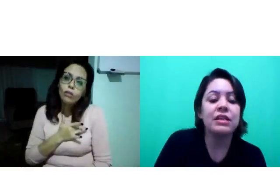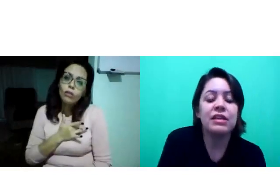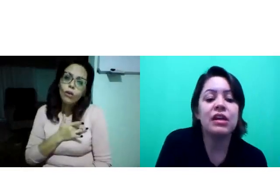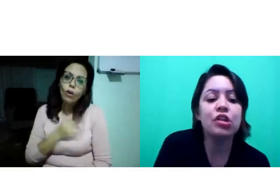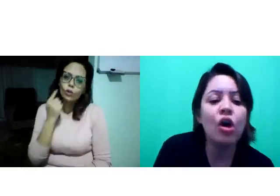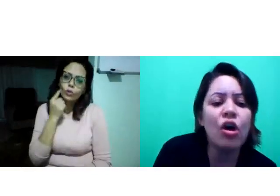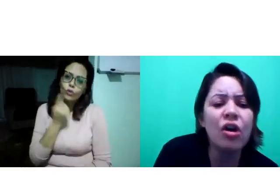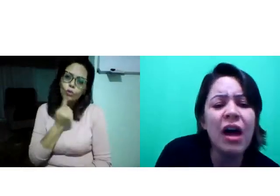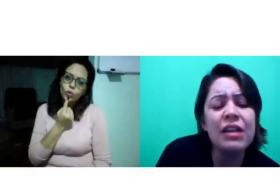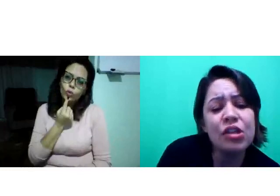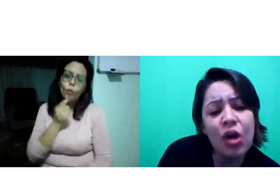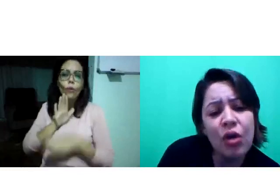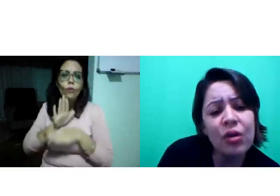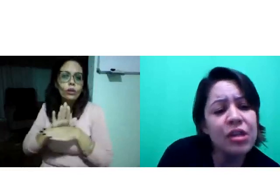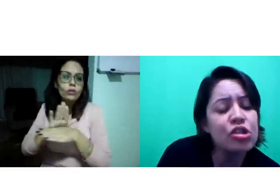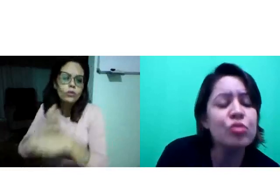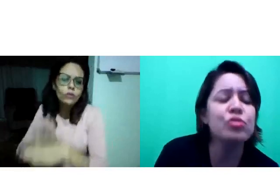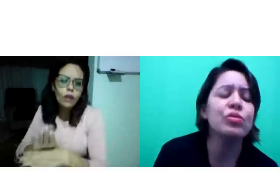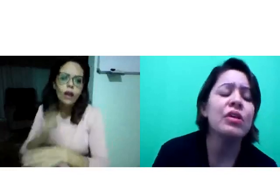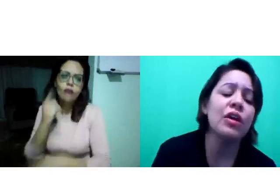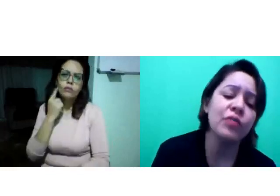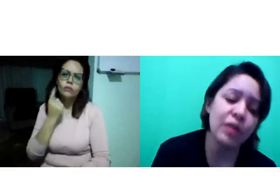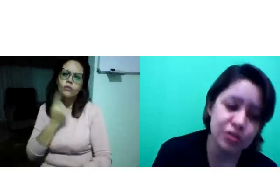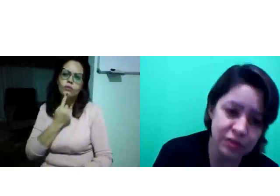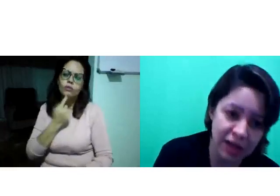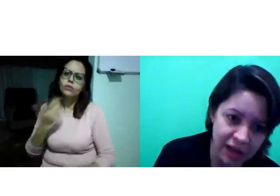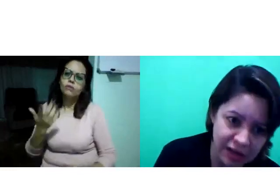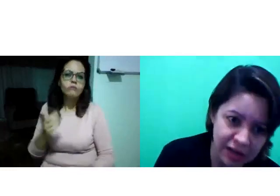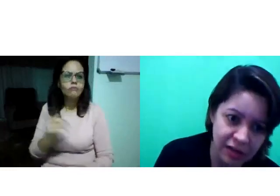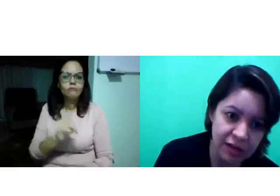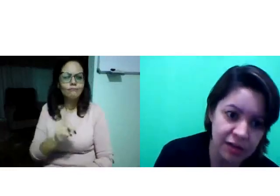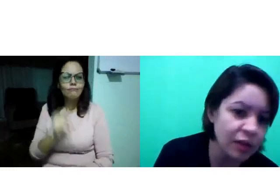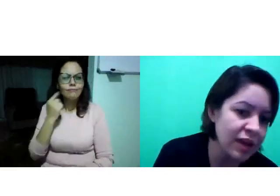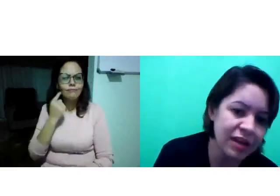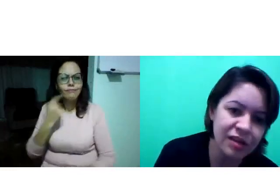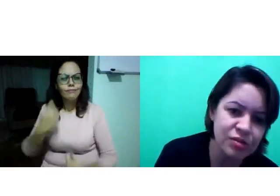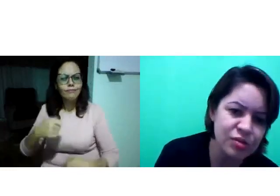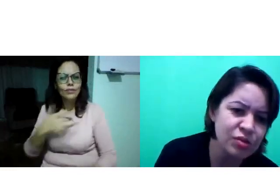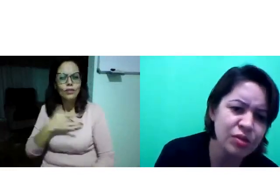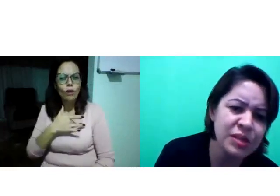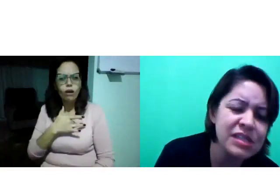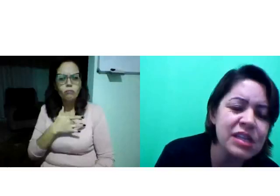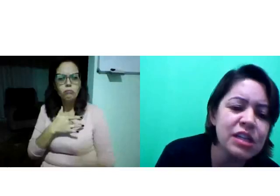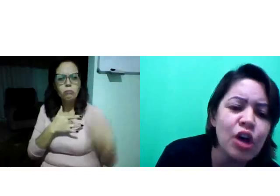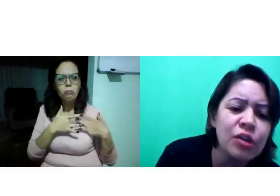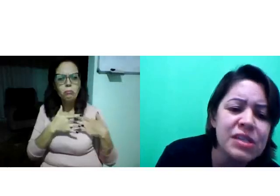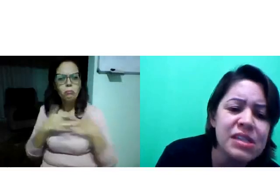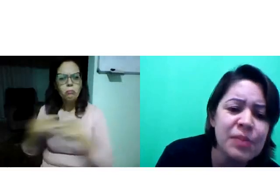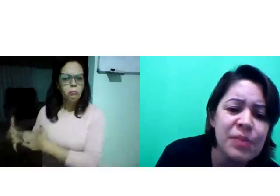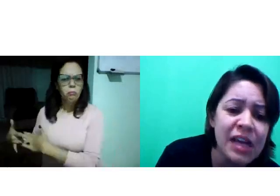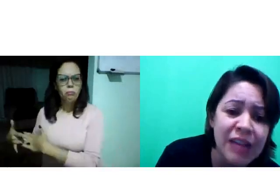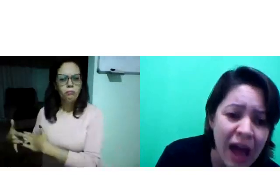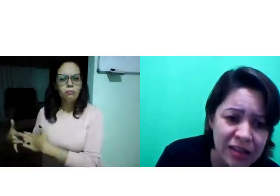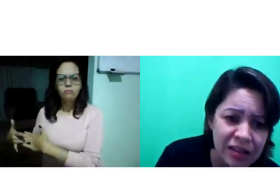diferente de ter dó, ai que dó, coitadinho do surdo, eu vou ajudar ele. Não é isso. O surdo não precisa de dó,